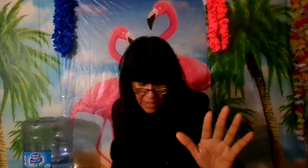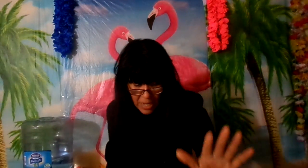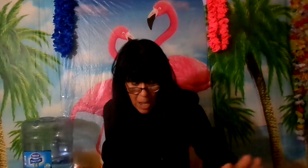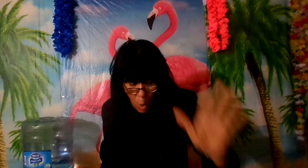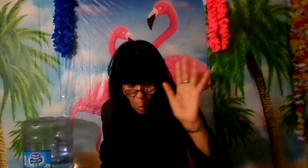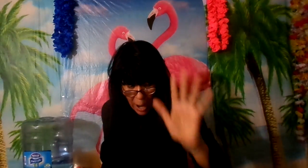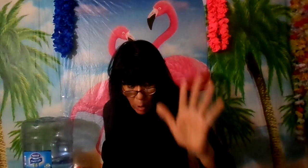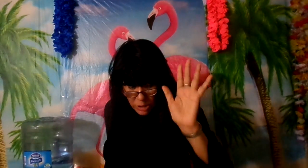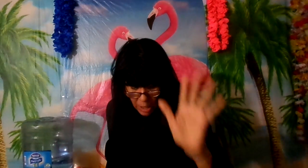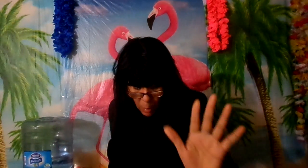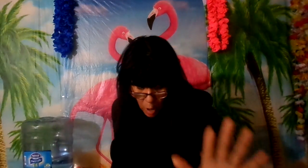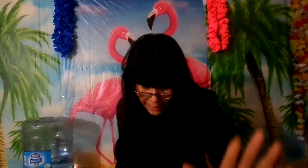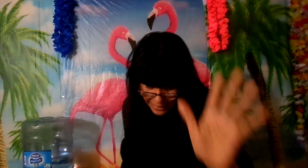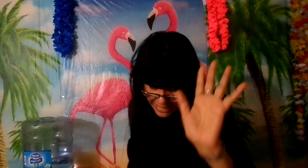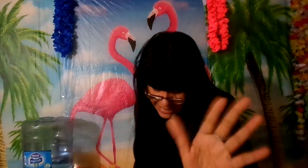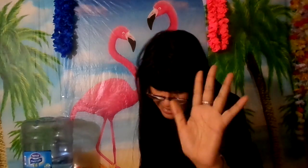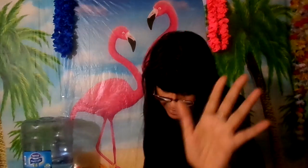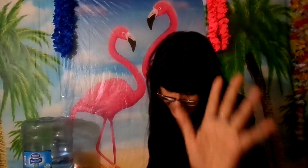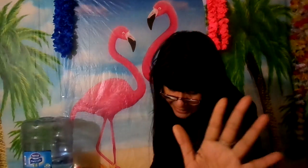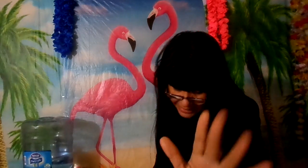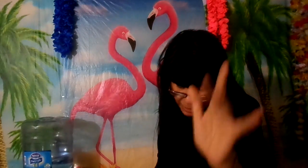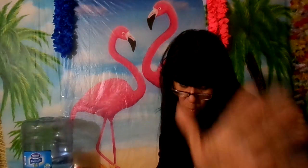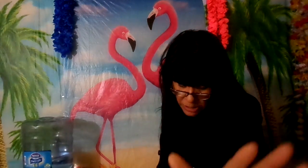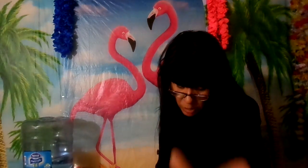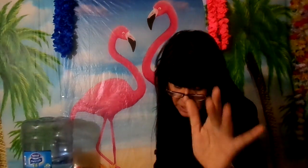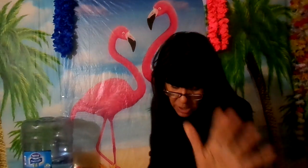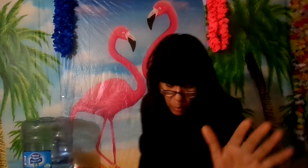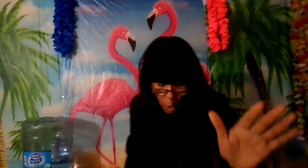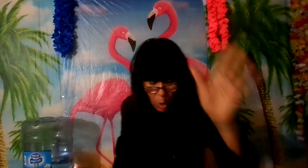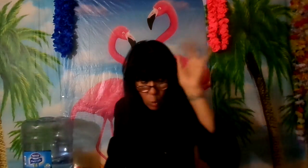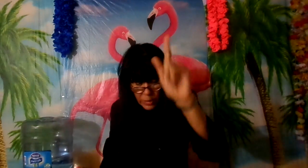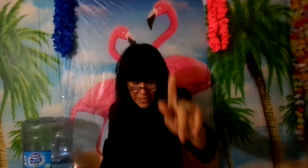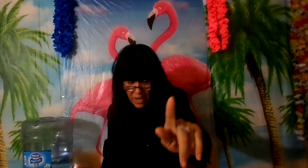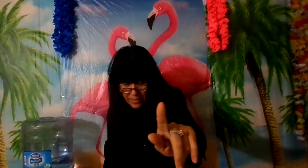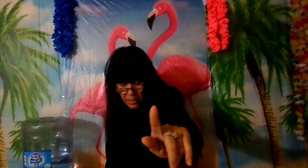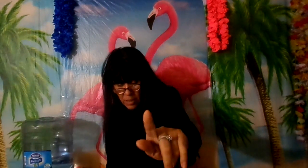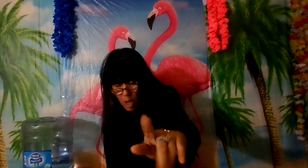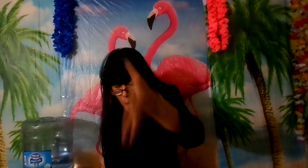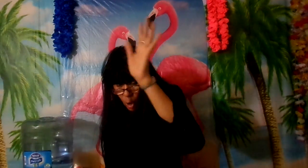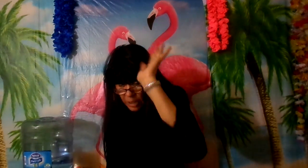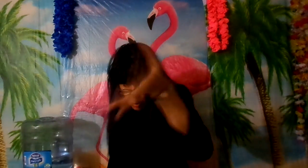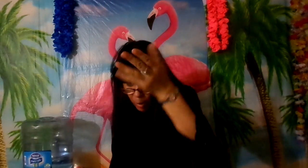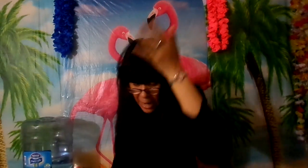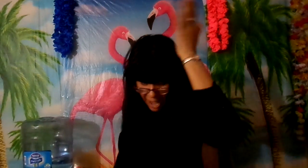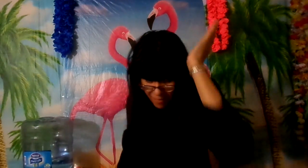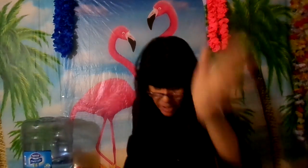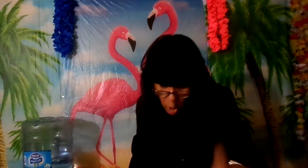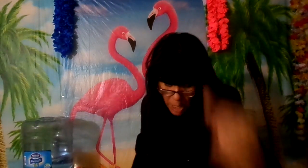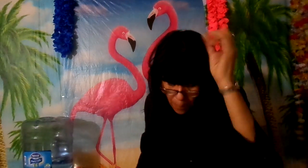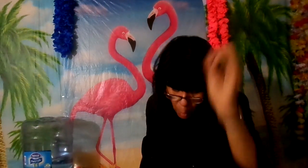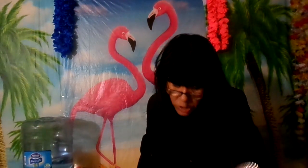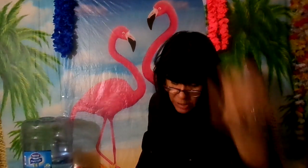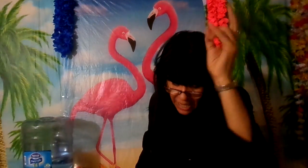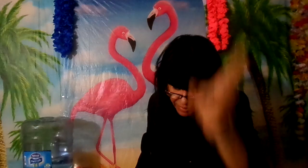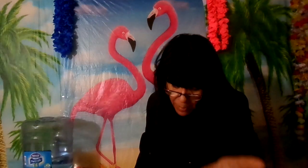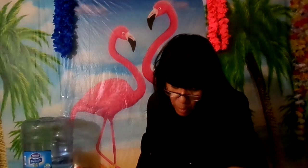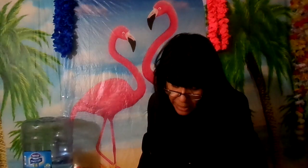Juan observó que ese agente de juicio recibió una llave con la cual abrió el pozo del abismo en